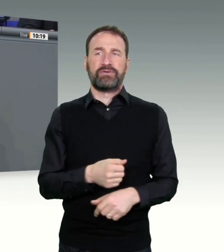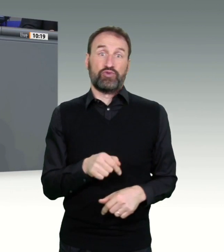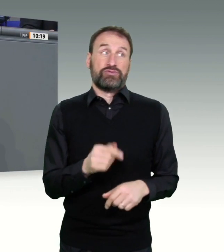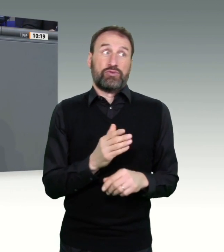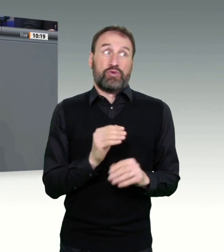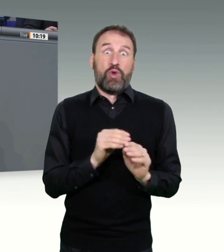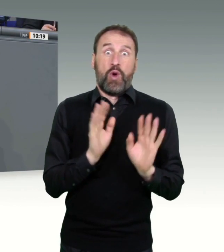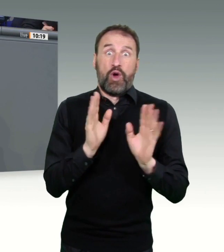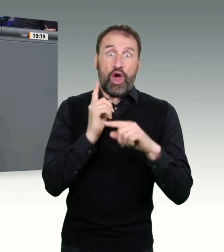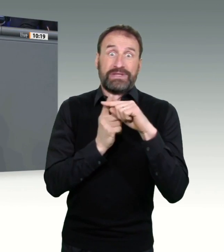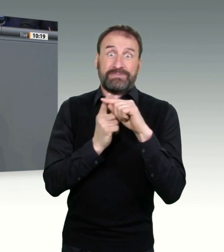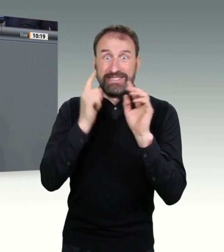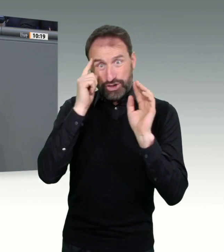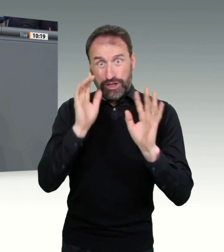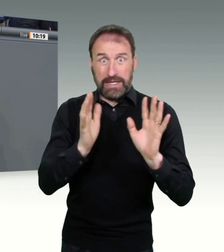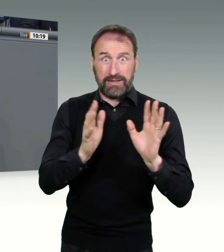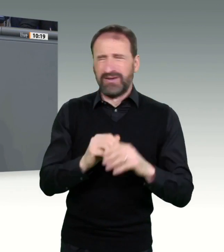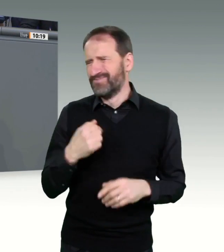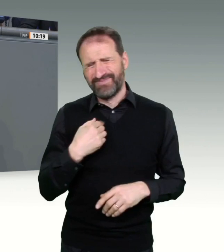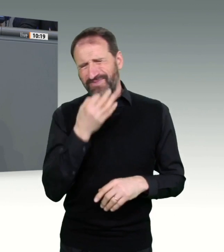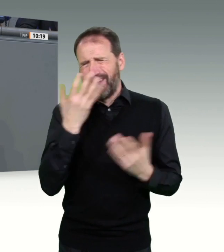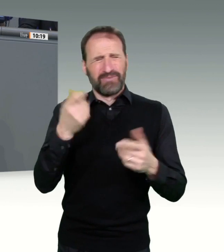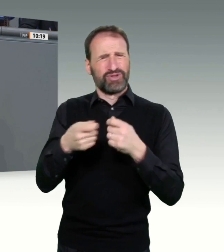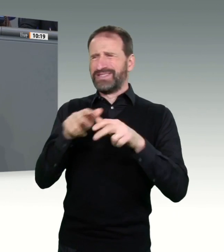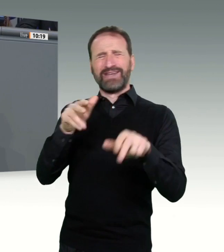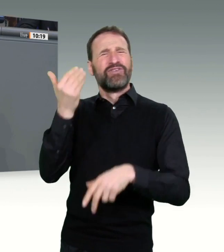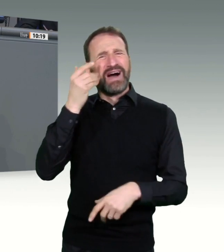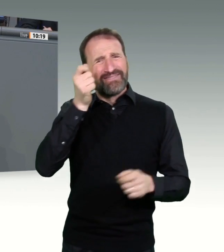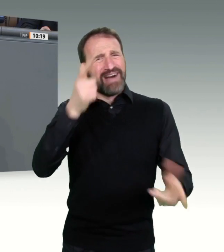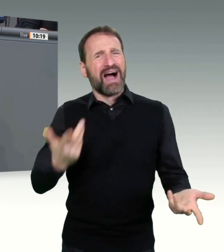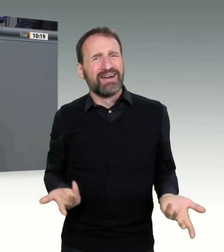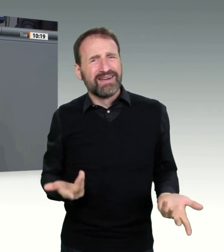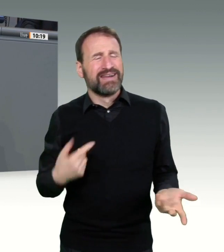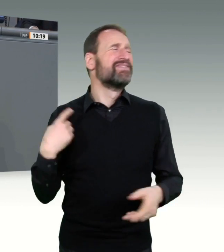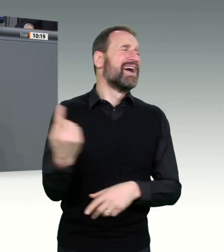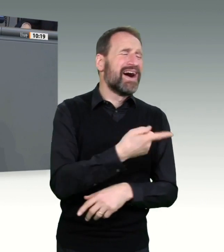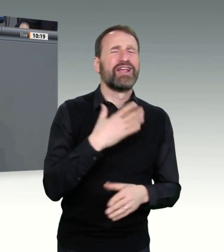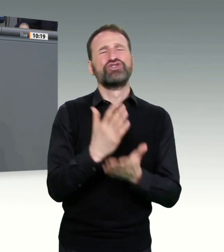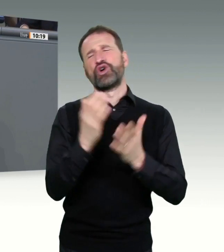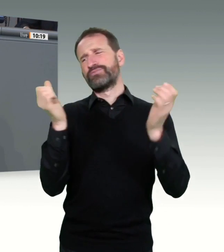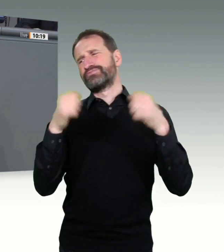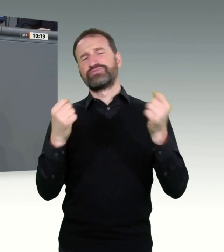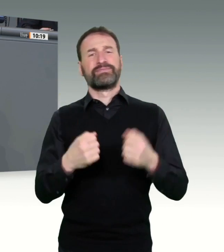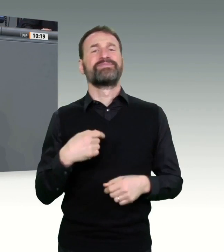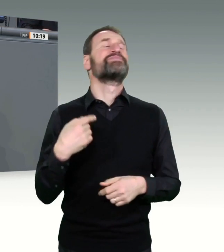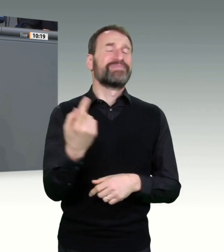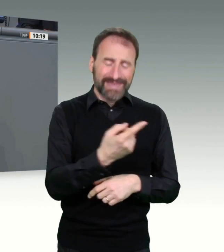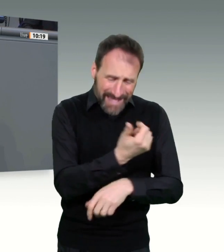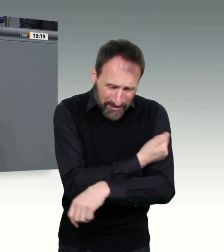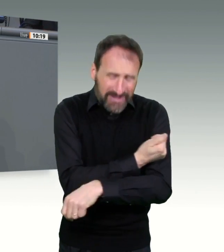aufwacht. Wir sind uns doch alle einig. Impfen, Schnelltests sind der entscheidende Weg raus aus der Pandemie. Es muss geimpft werden